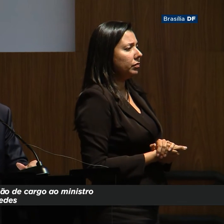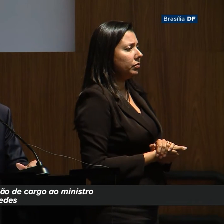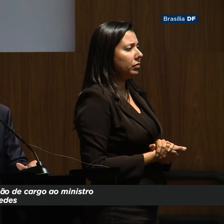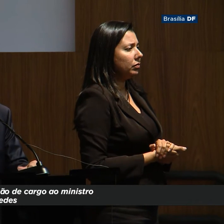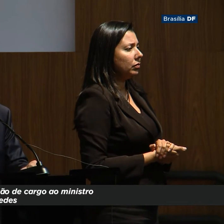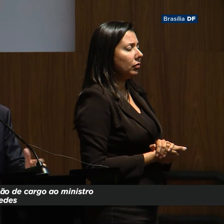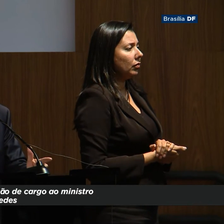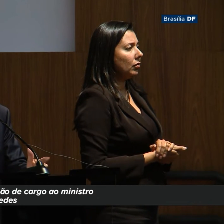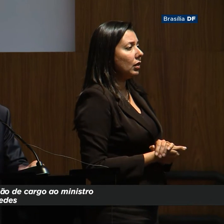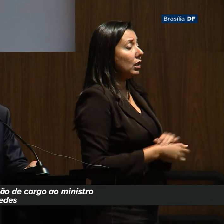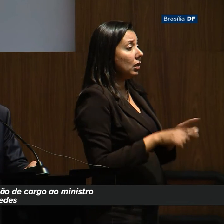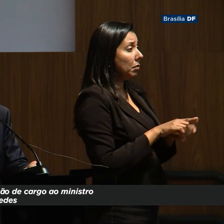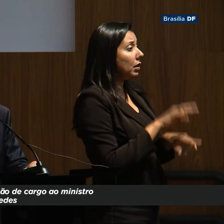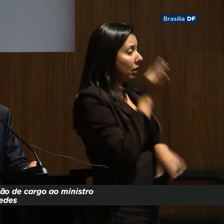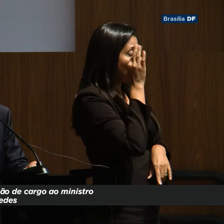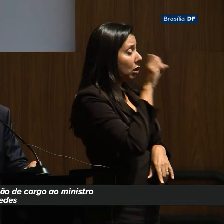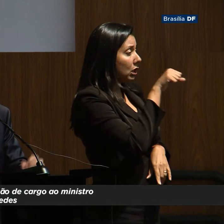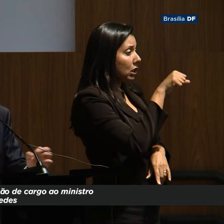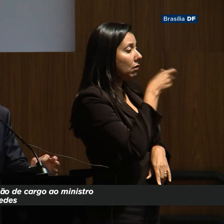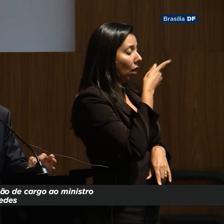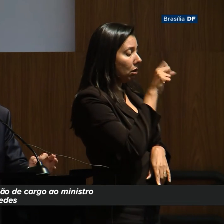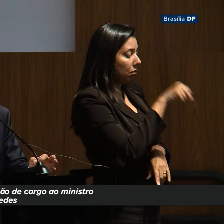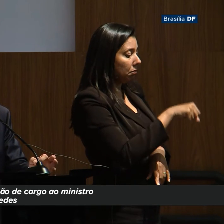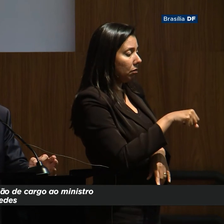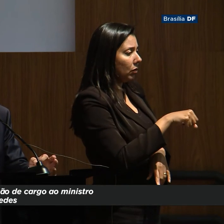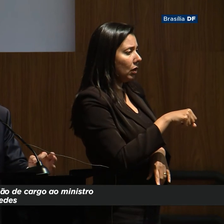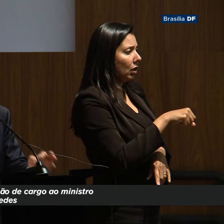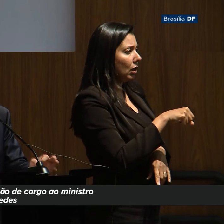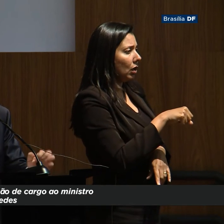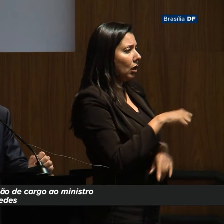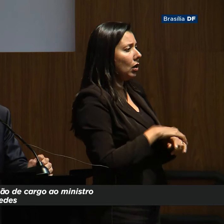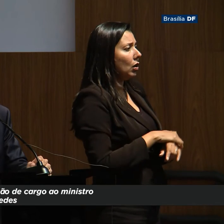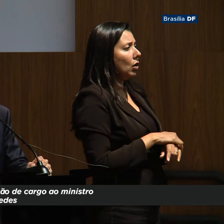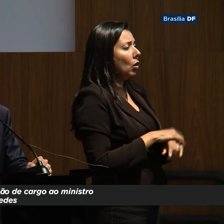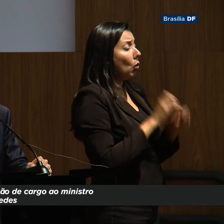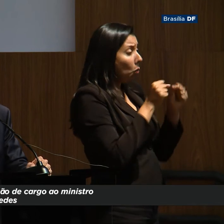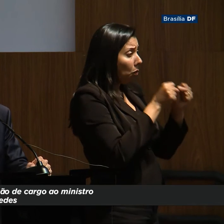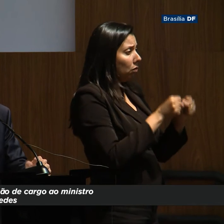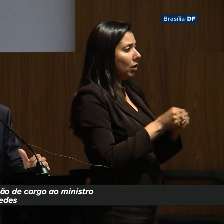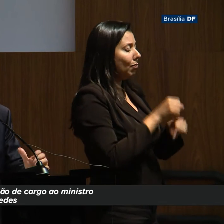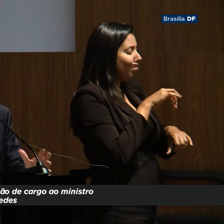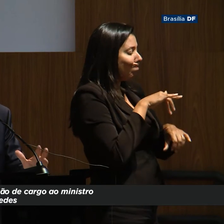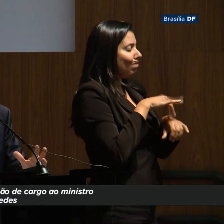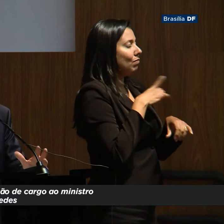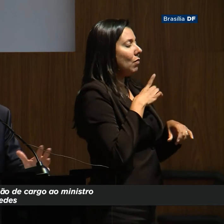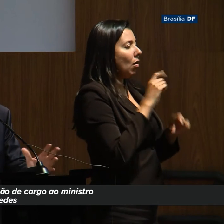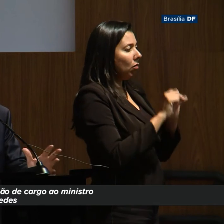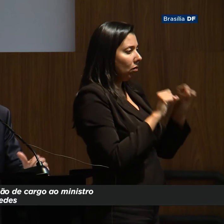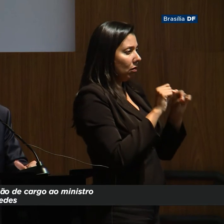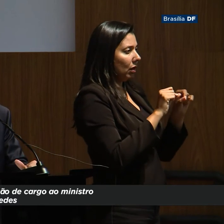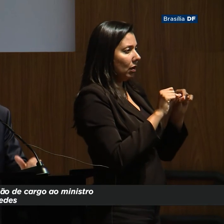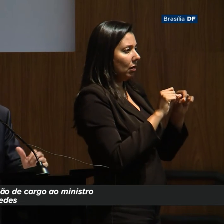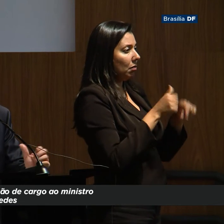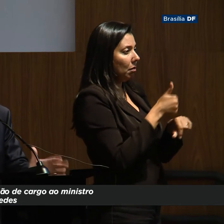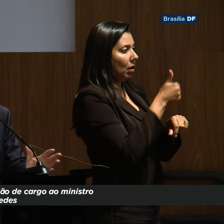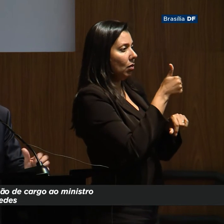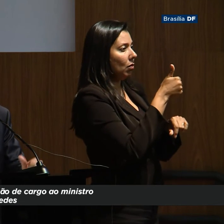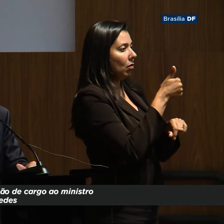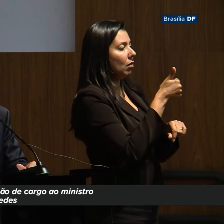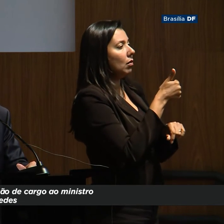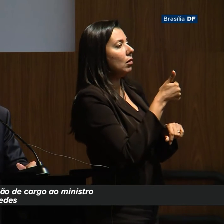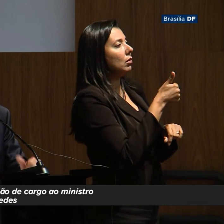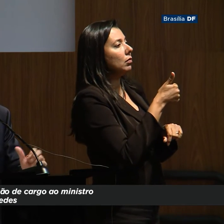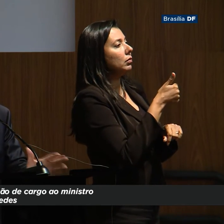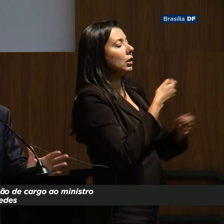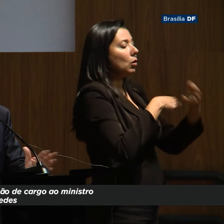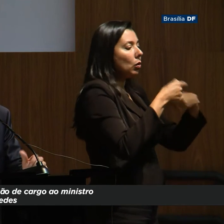A teoria econômica diz que sim. O poder absoluto corrompe absolutamente. Quanto maior o grau de intervenção na economia, menor a